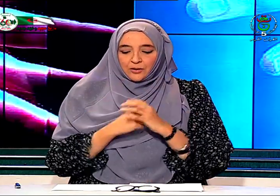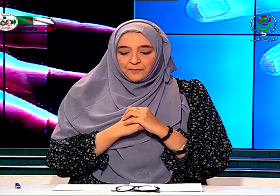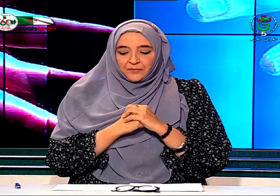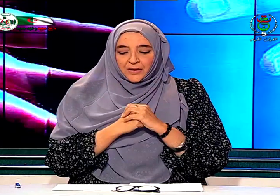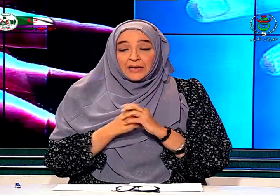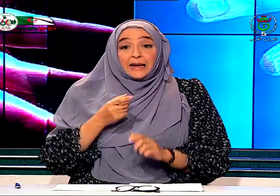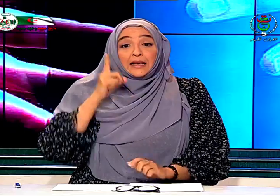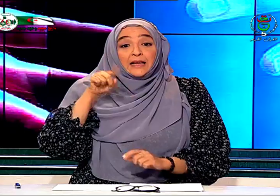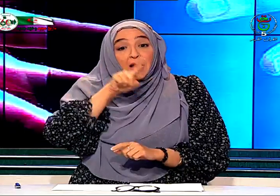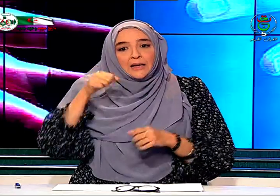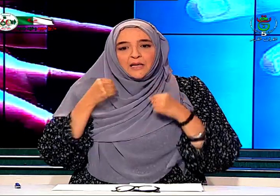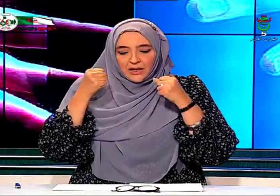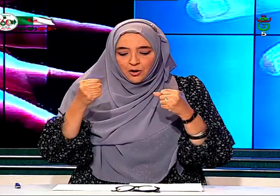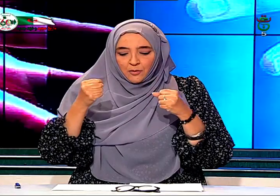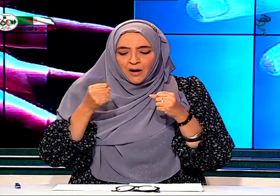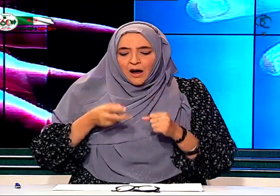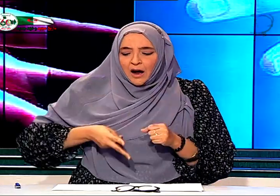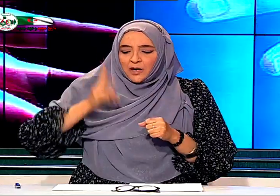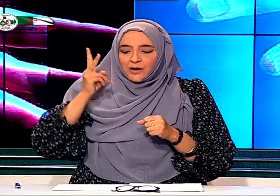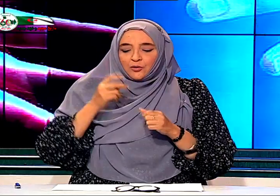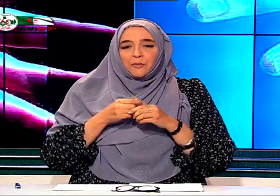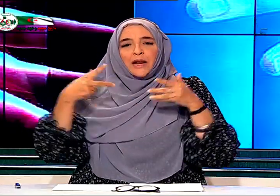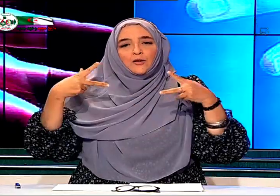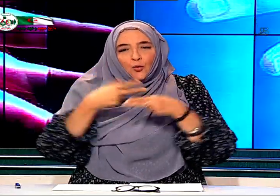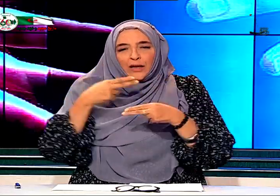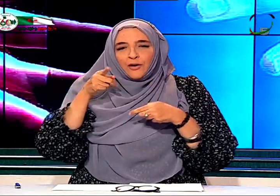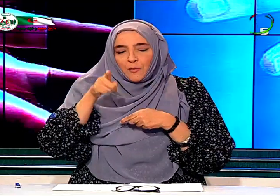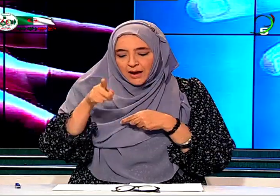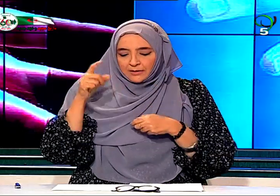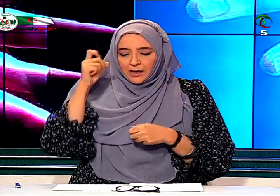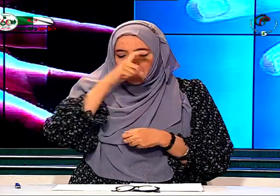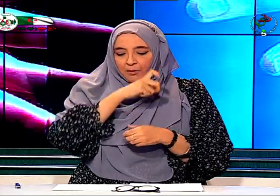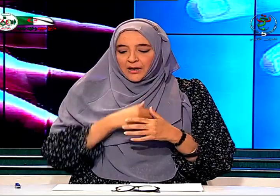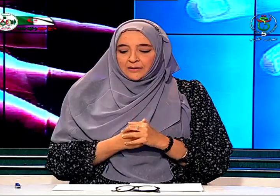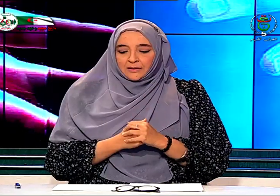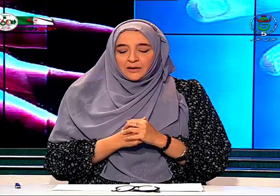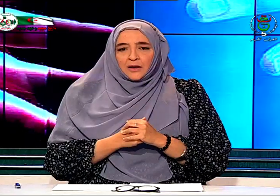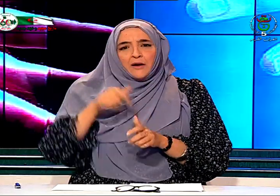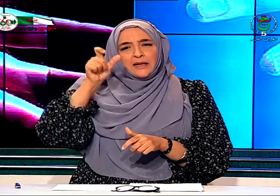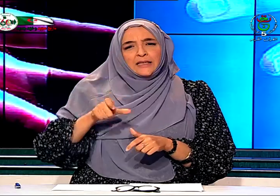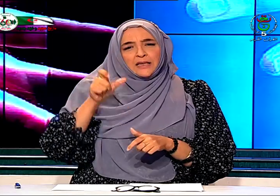لكن عزيمتهم أكبر من أن توقفهم هذه المطبات فالإنسان